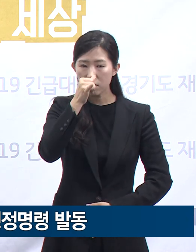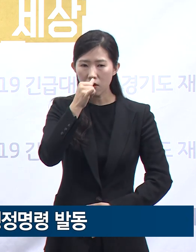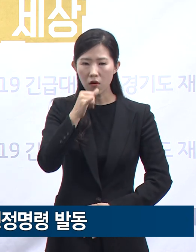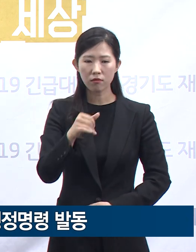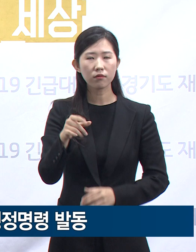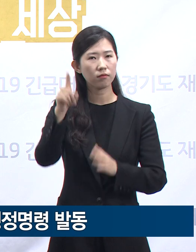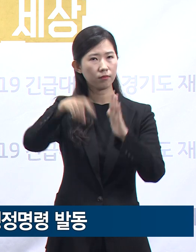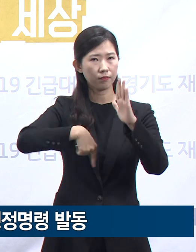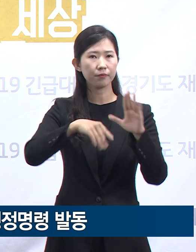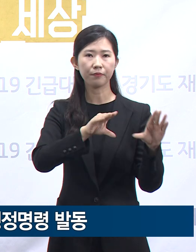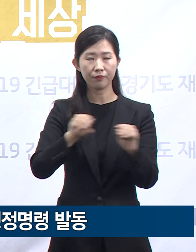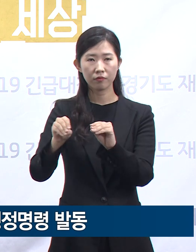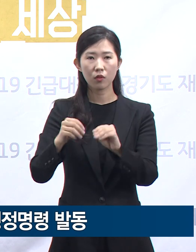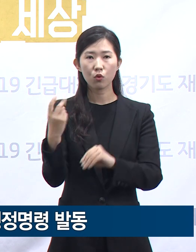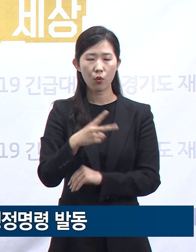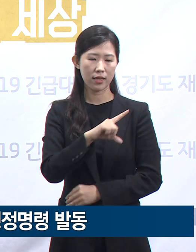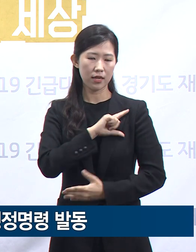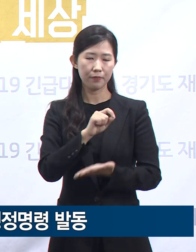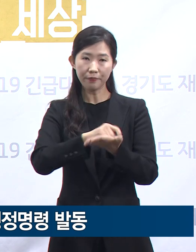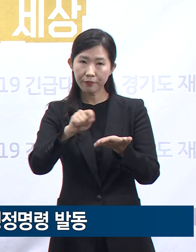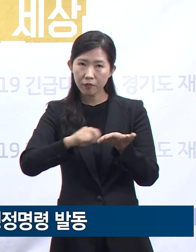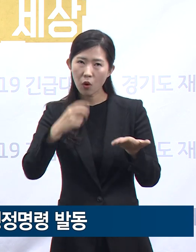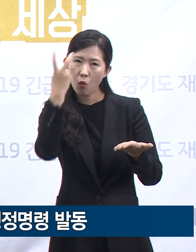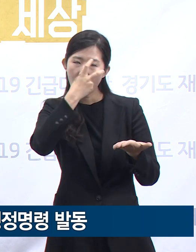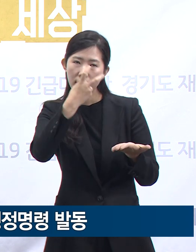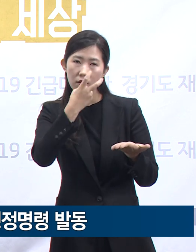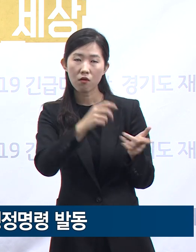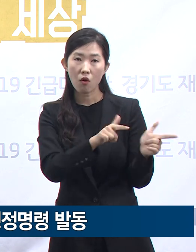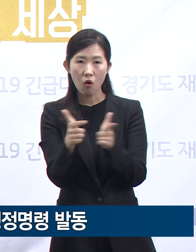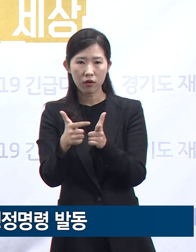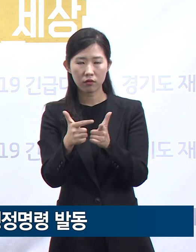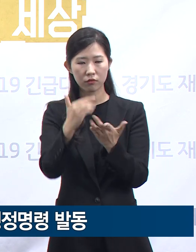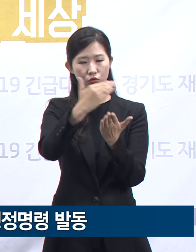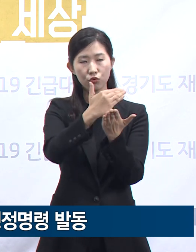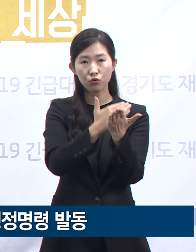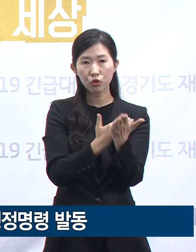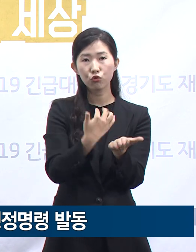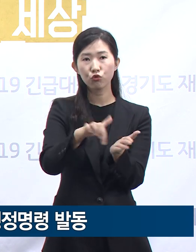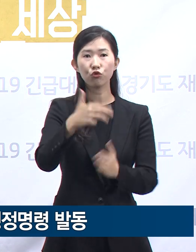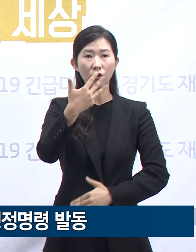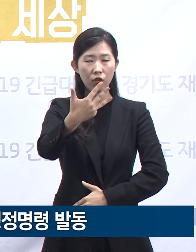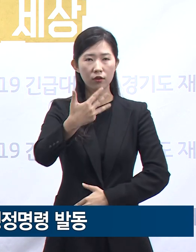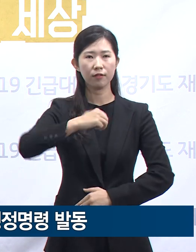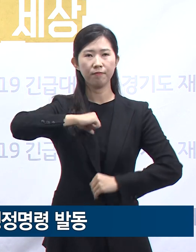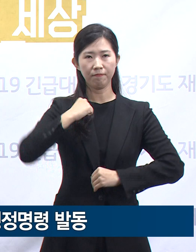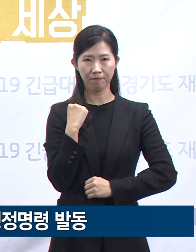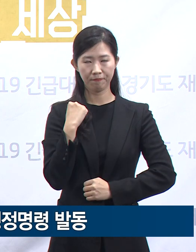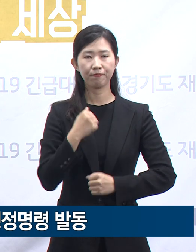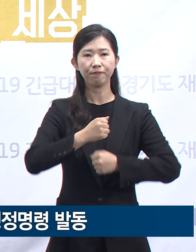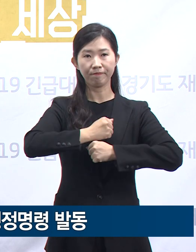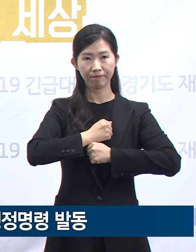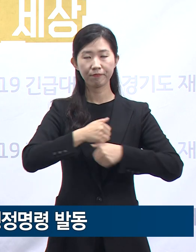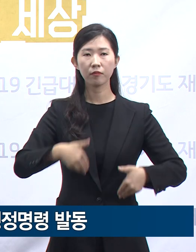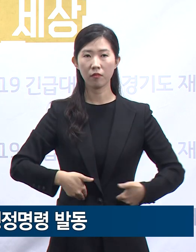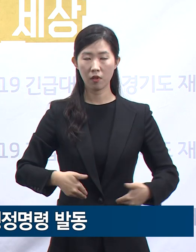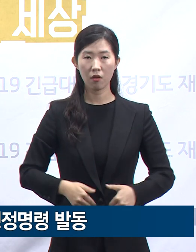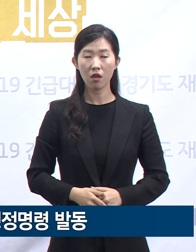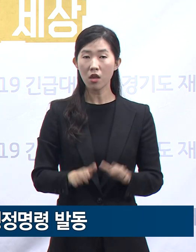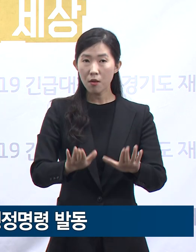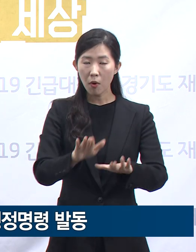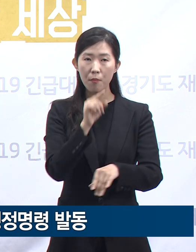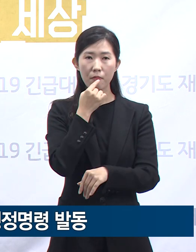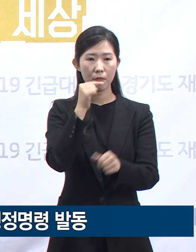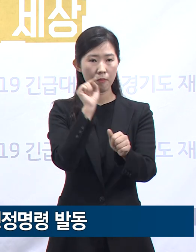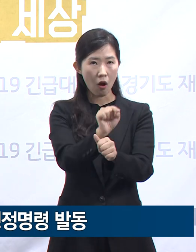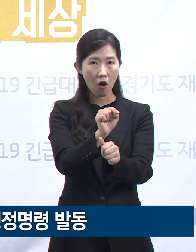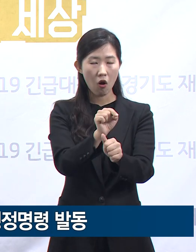학습자 명부 작성 및 관리 등 8가지 감염병 예방 수칙을 준수하여야 합니다. 행정명령을 위반할 시에는